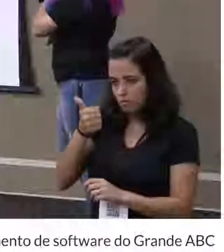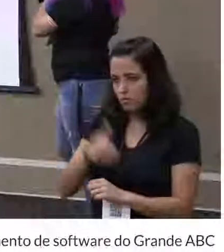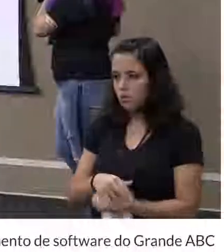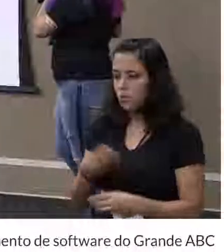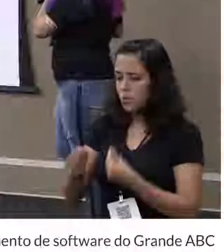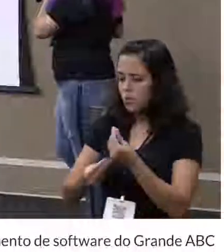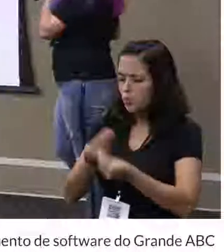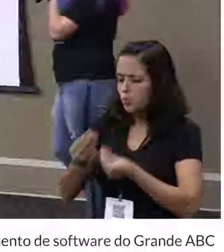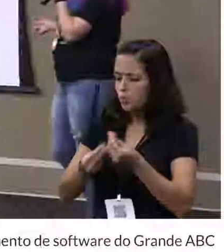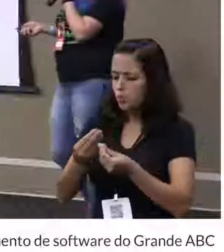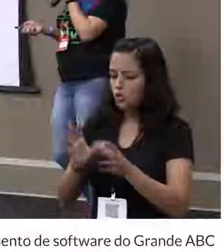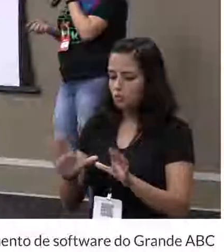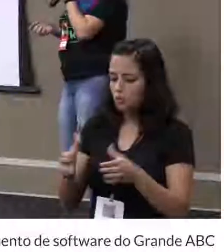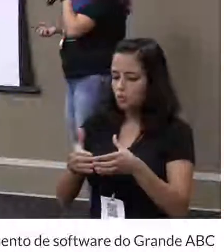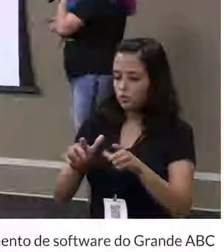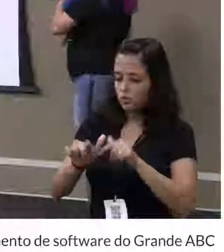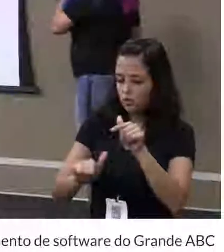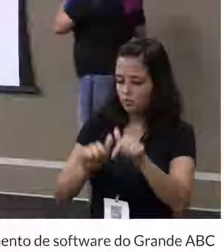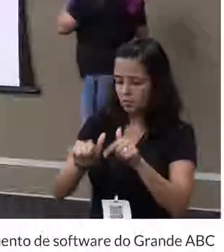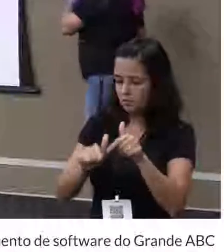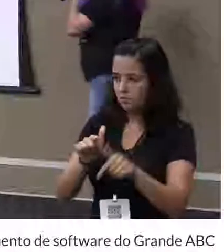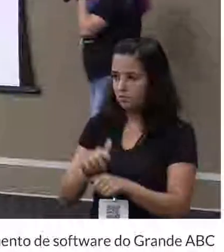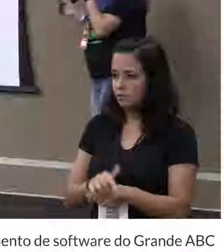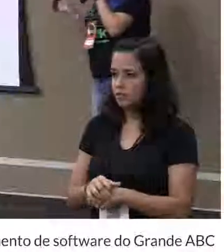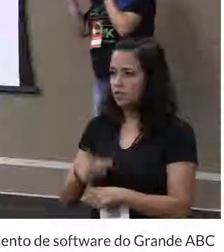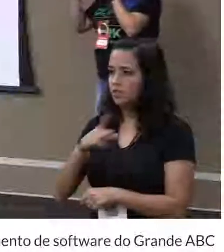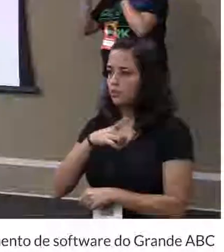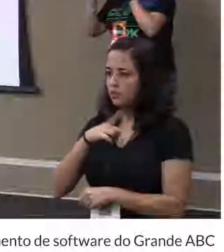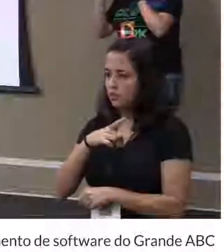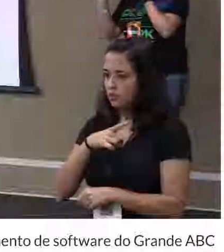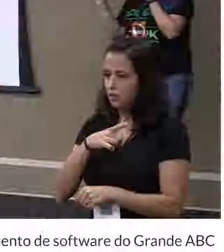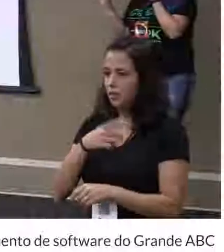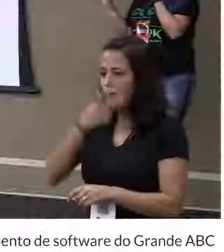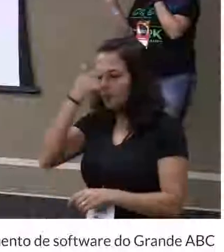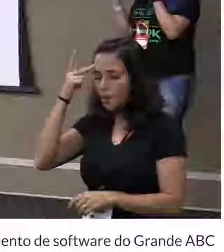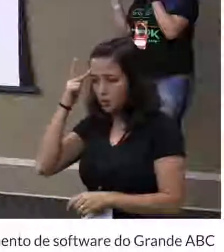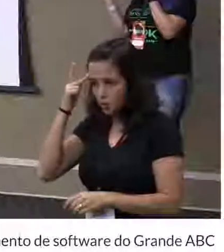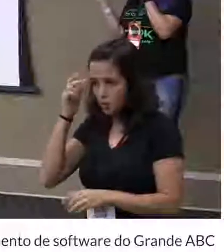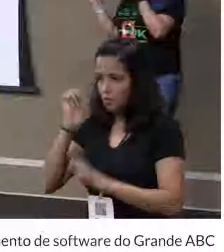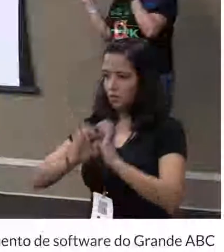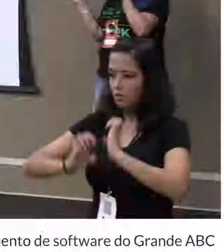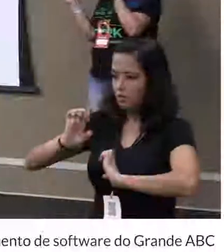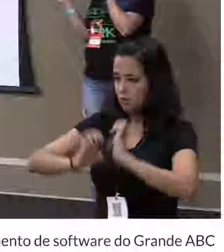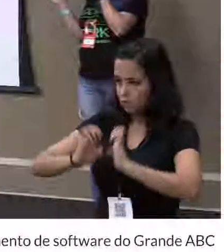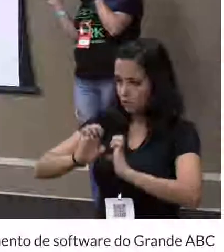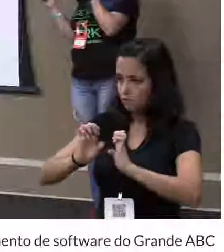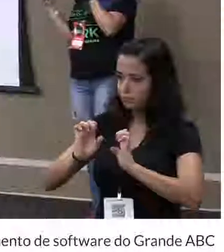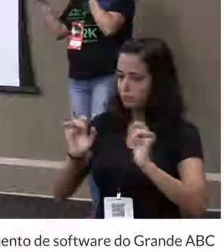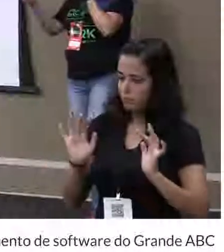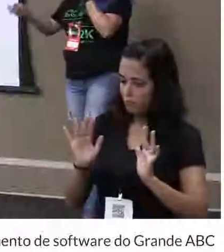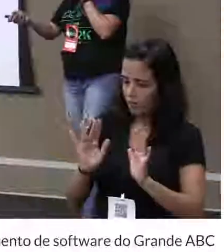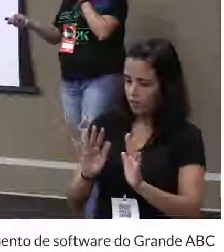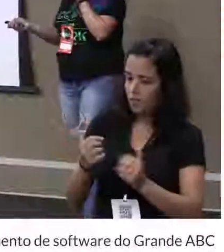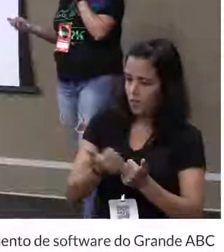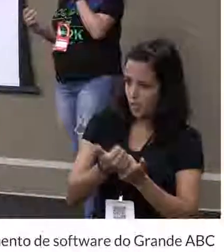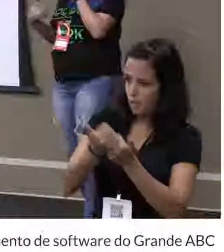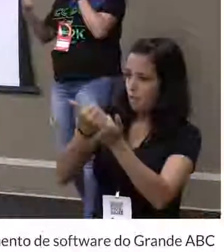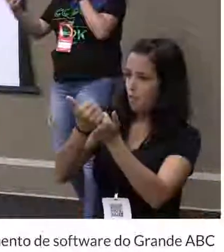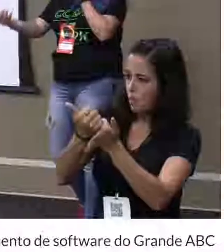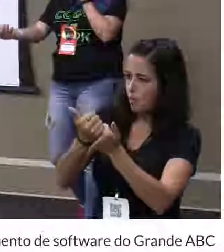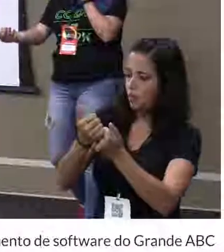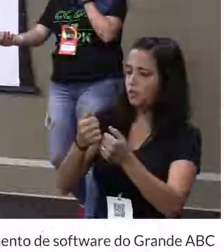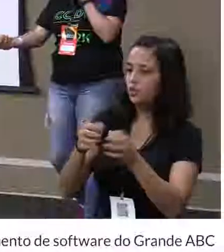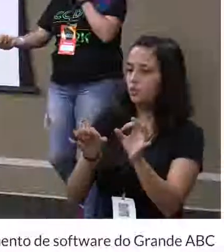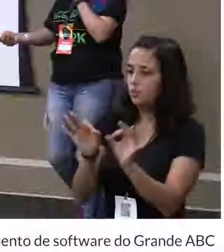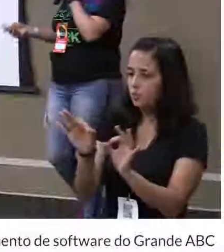Como que funcionam esses grupos de trabalho? Eles têm membros das empresas, que são apoiadoras do projeto, que